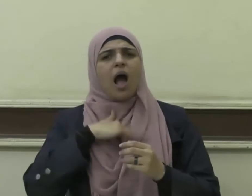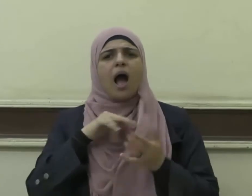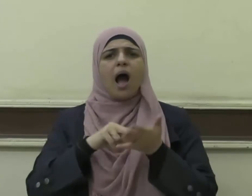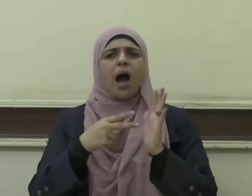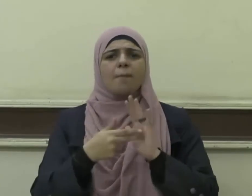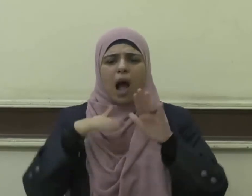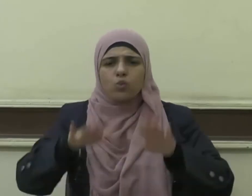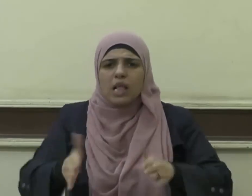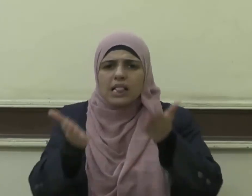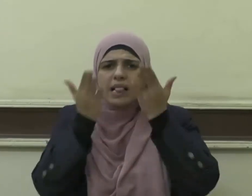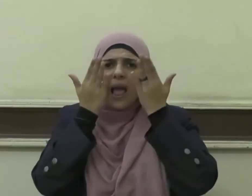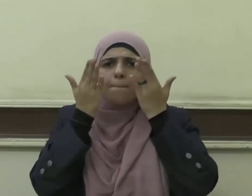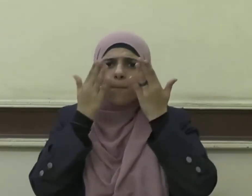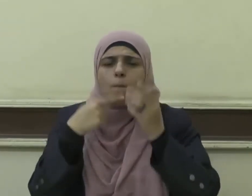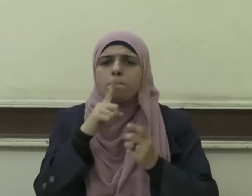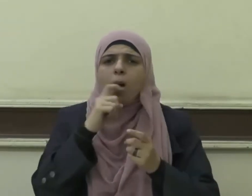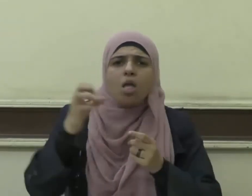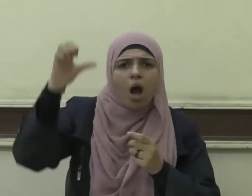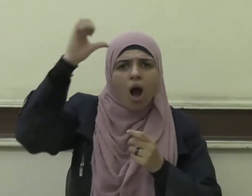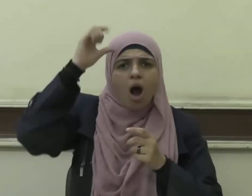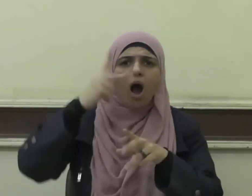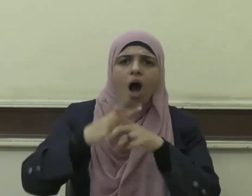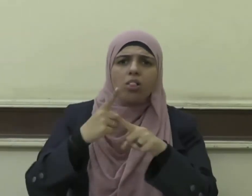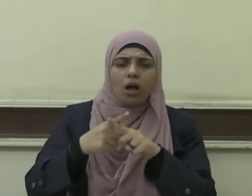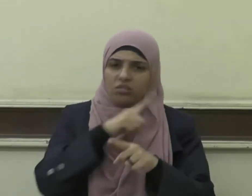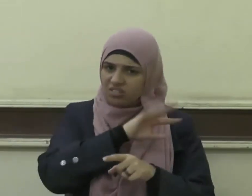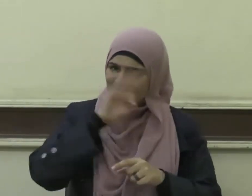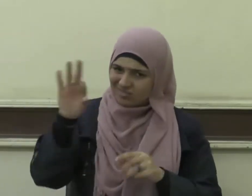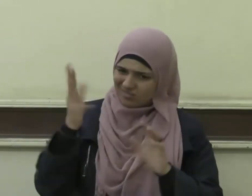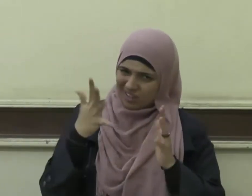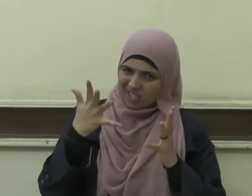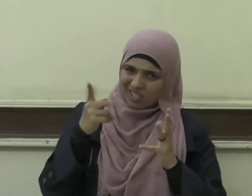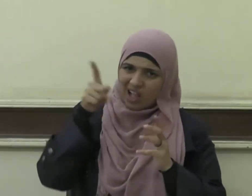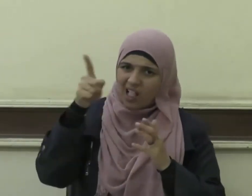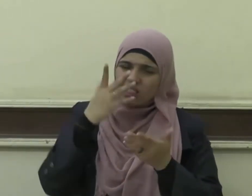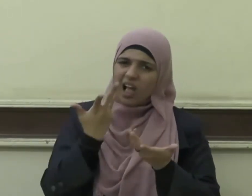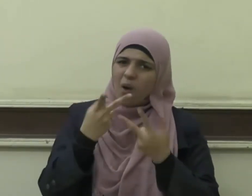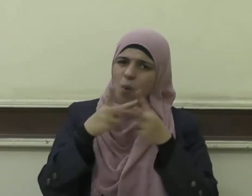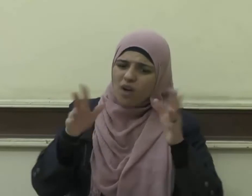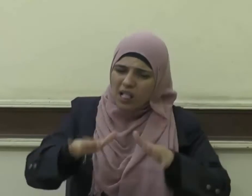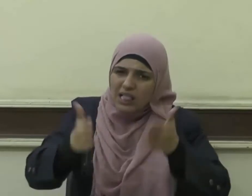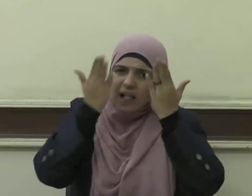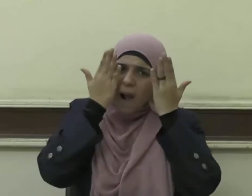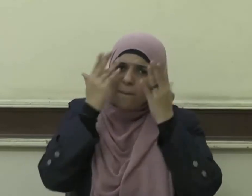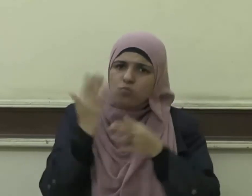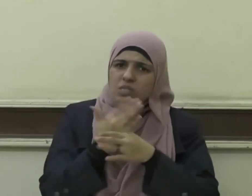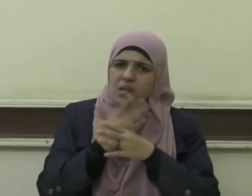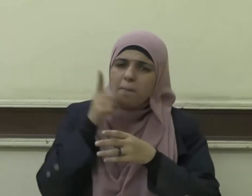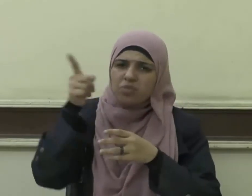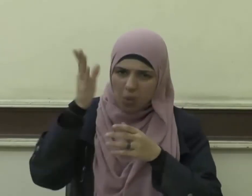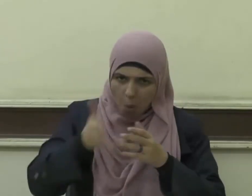التيمم؟ فقالوا ما نجد لك رخصةً وأنت تقدر على الماء